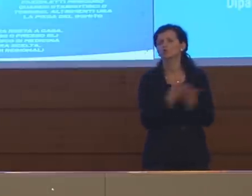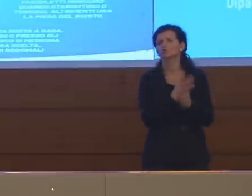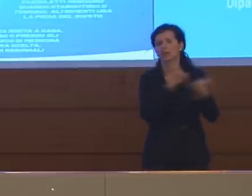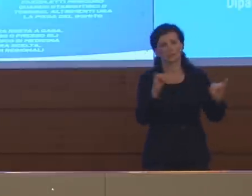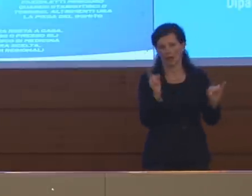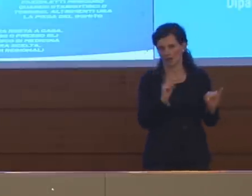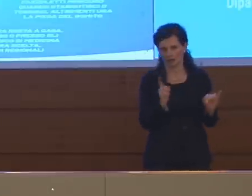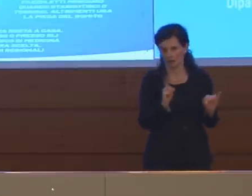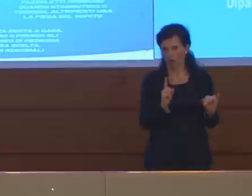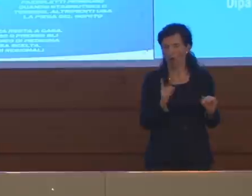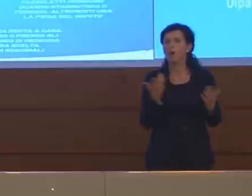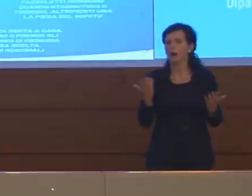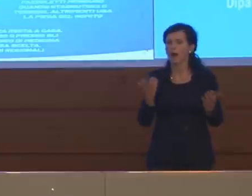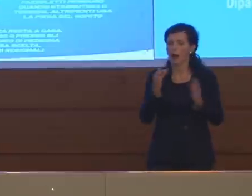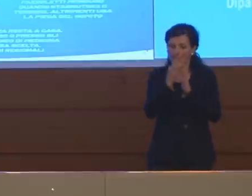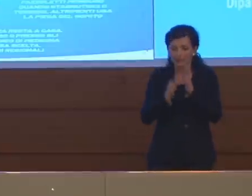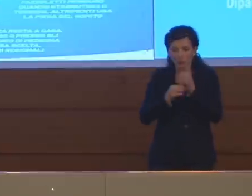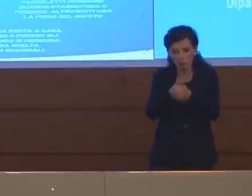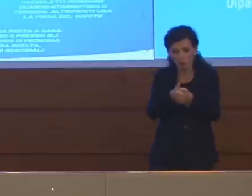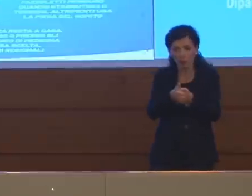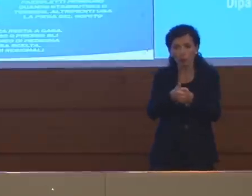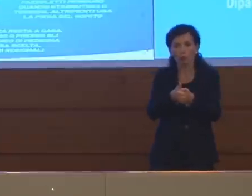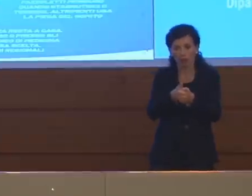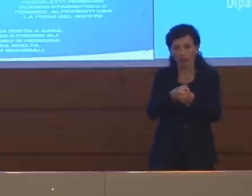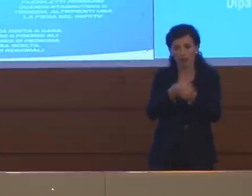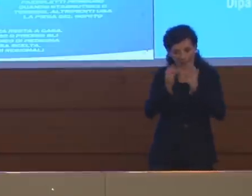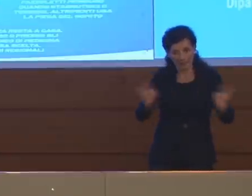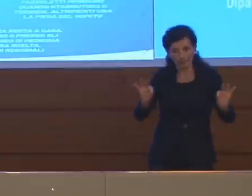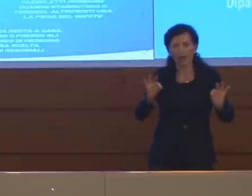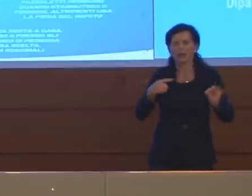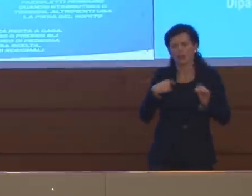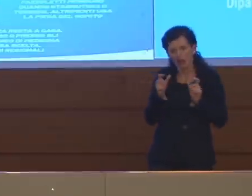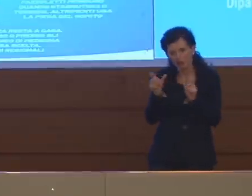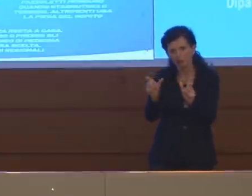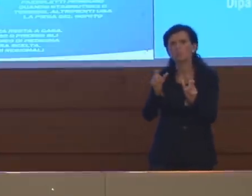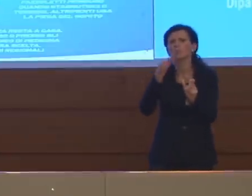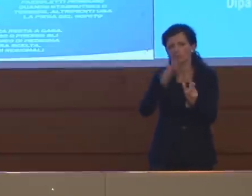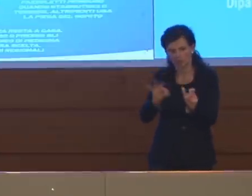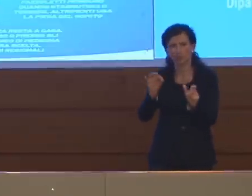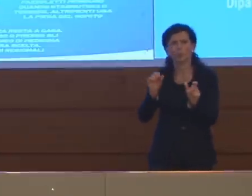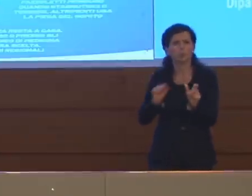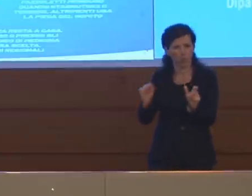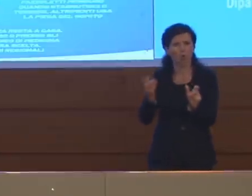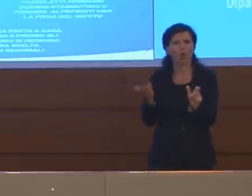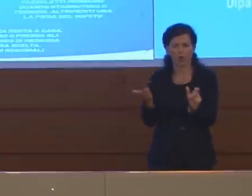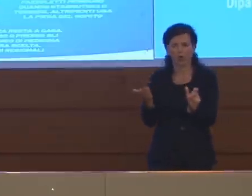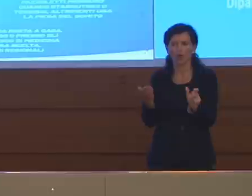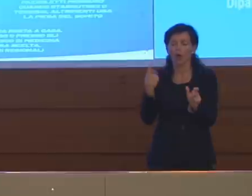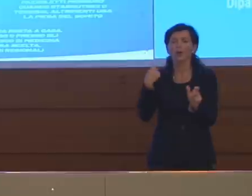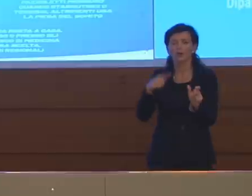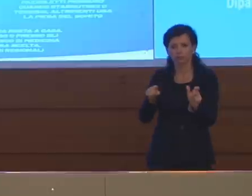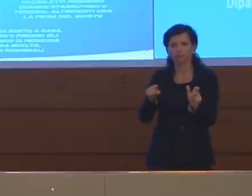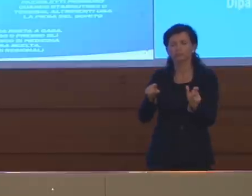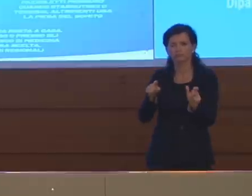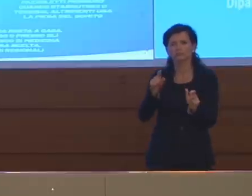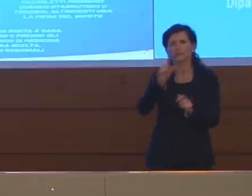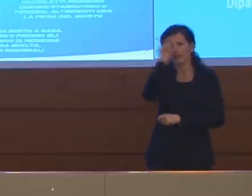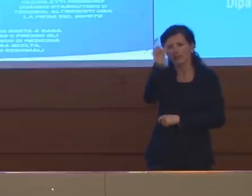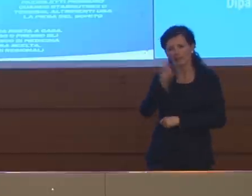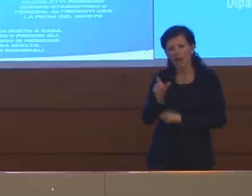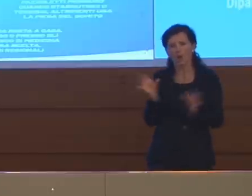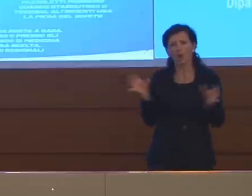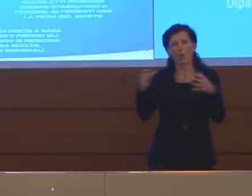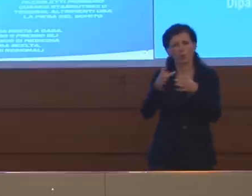misure puntuali che riesciamo a contenerlo, questo è un mix di misure che va modellato e quindi può andare dal fatto che una certa